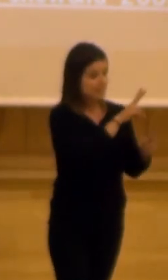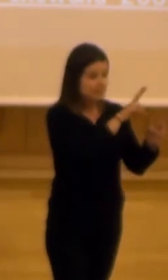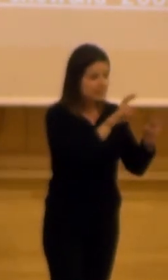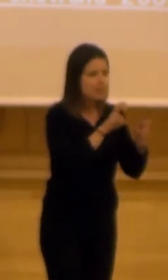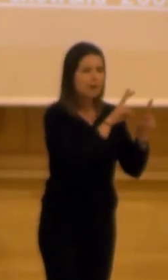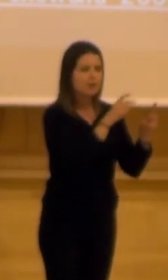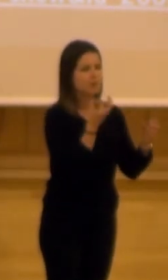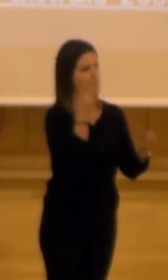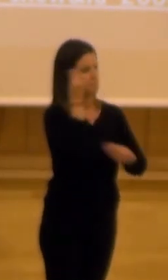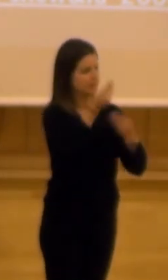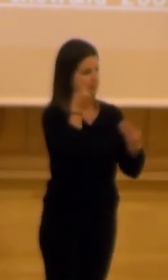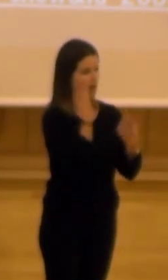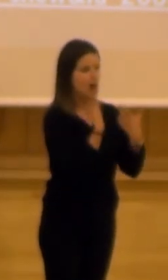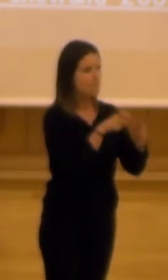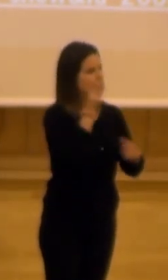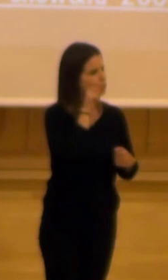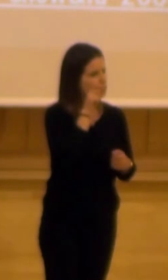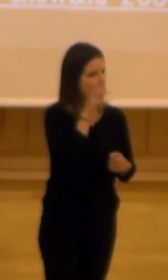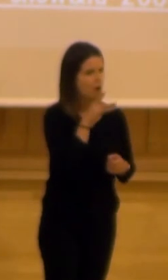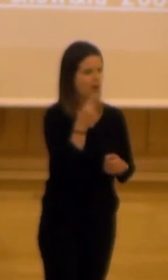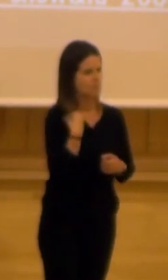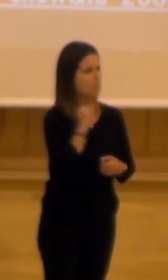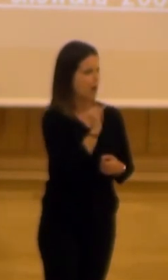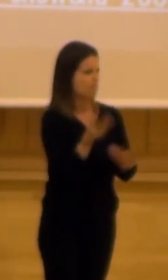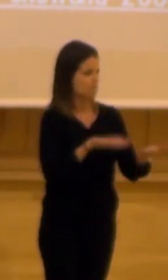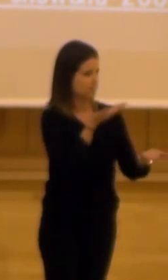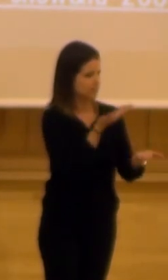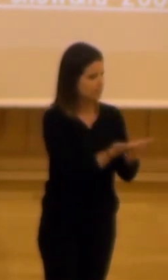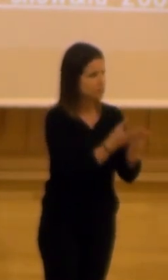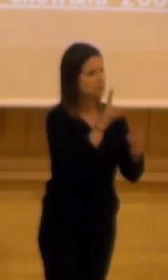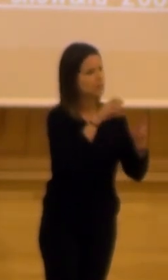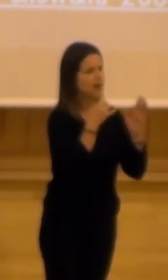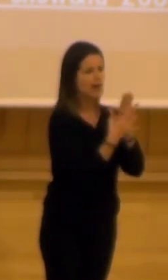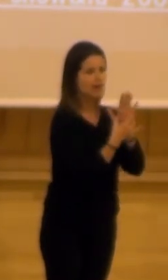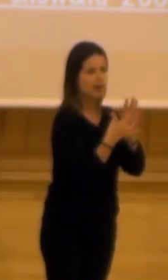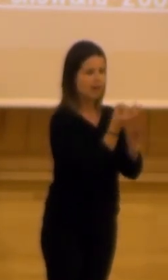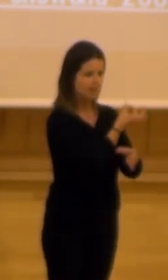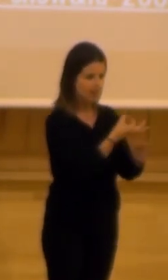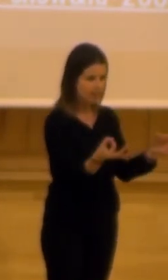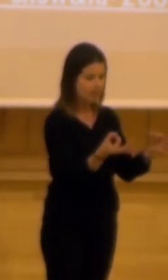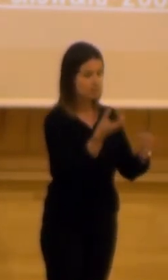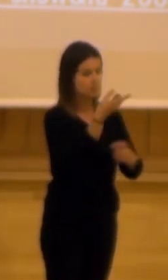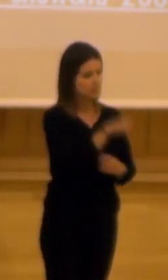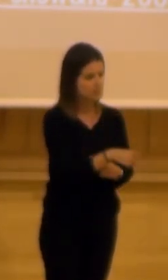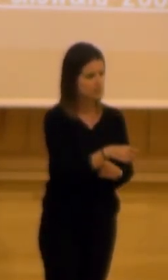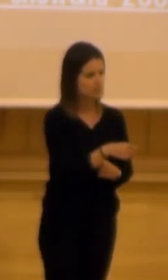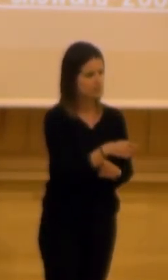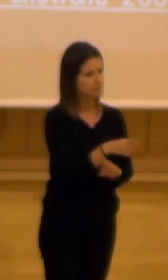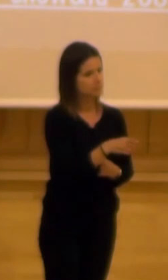tipo de cuestiones tenemos que pensarlas en el ámbito del turismo tenemos ahora mismo un planteamiento en materia de calidad y de excelencia pero también